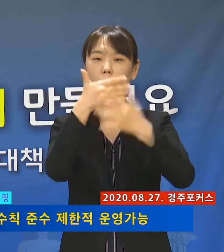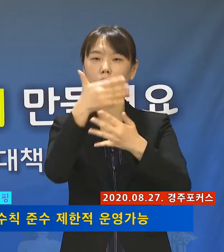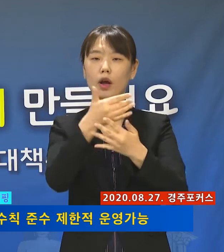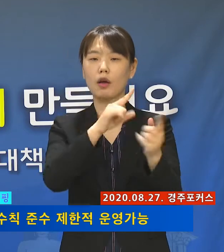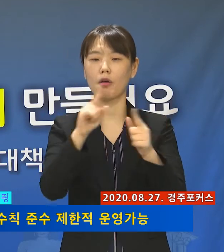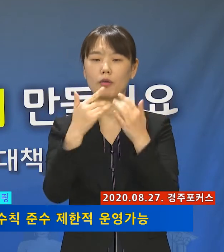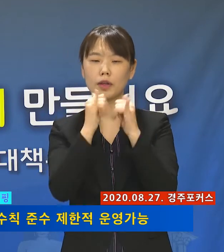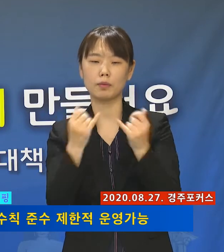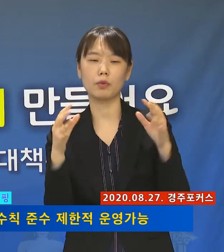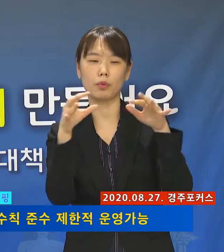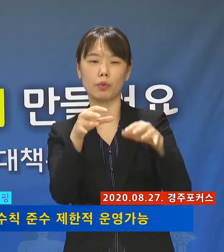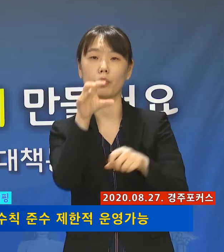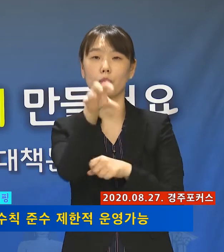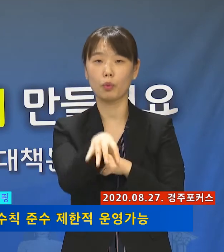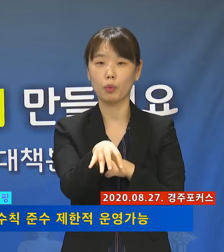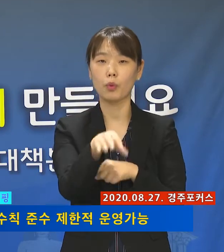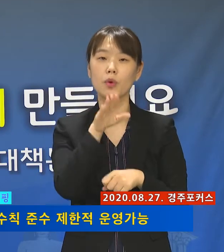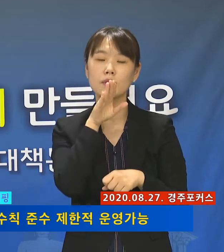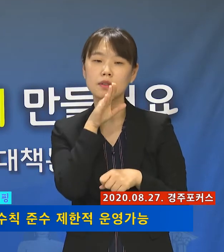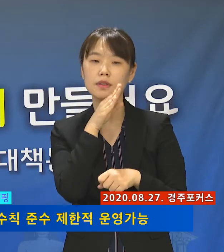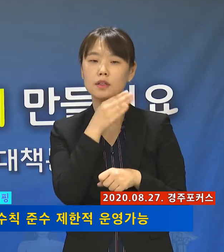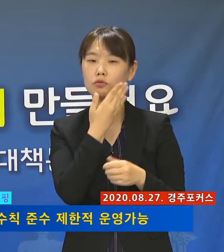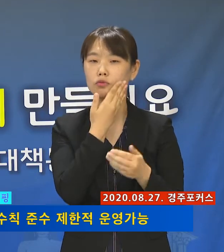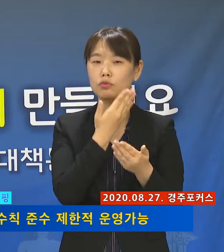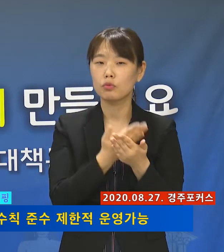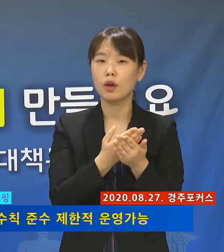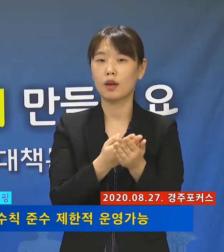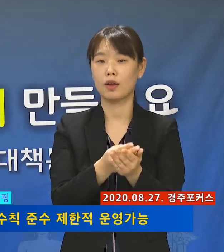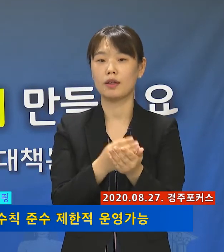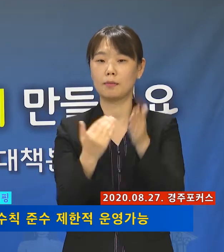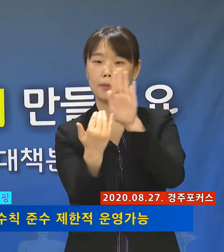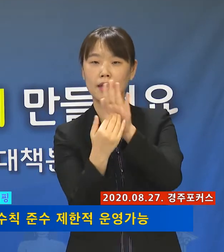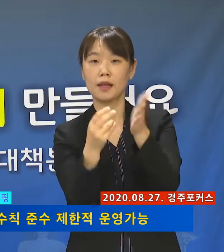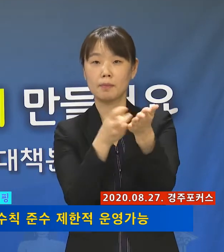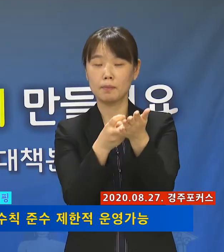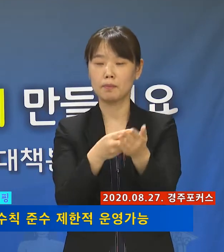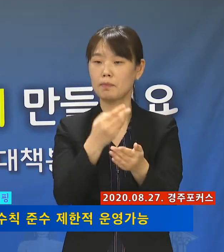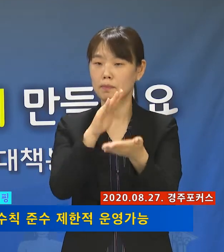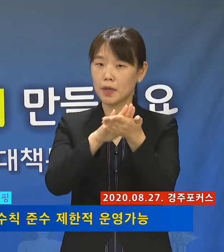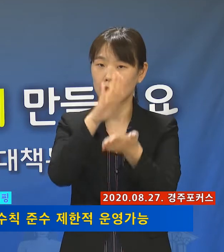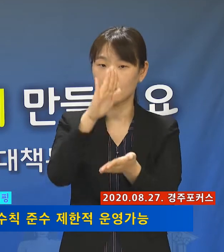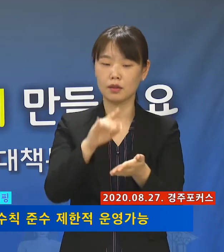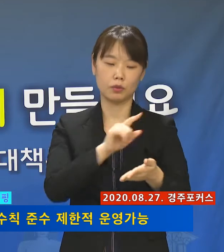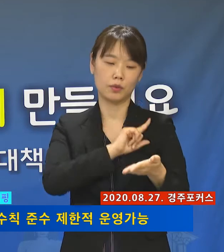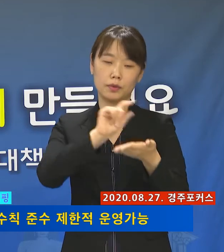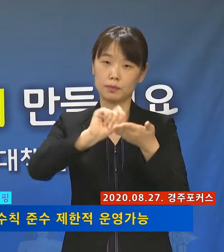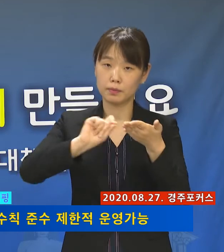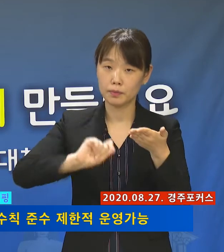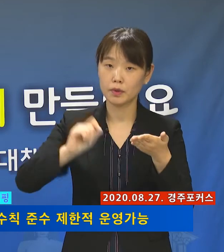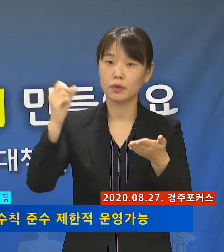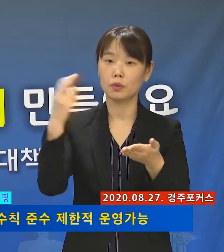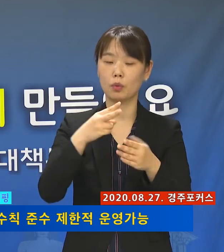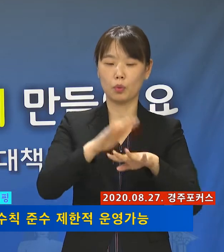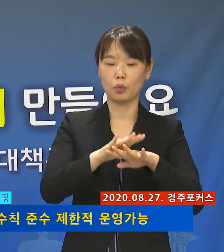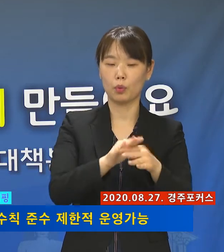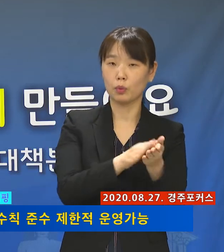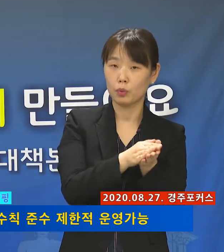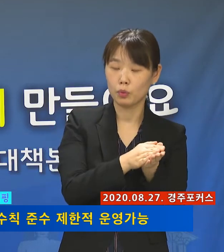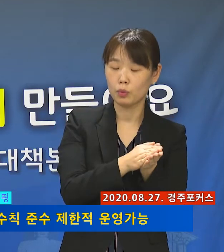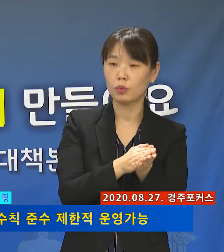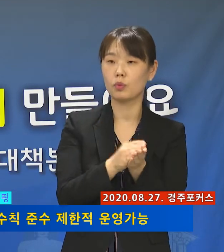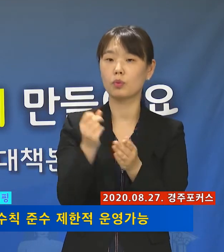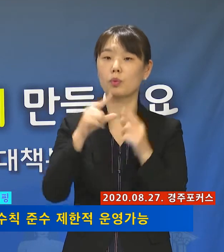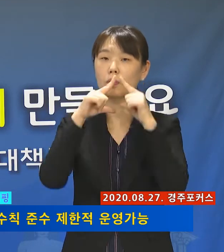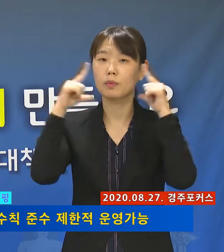다중이용시설은 핵심 방역수칙인 발열 체크, 명부 작성, 손소득제 비치,